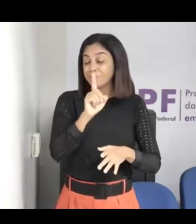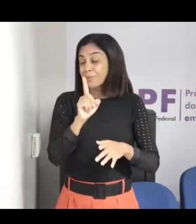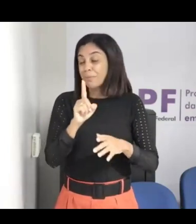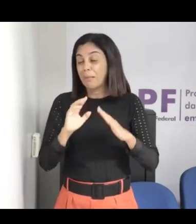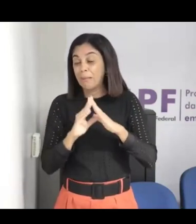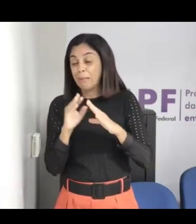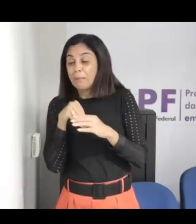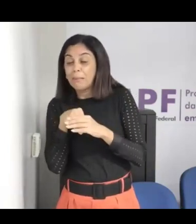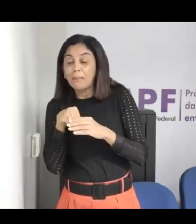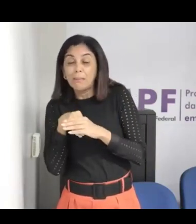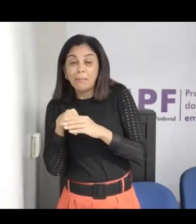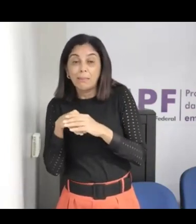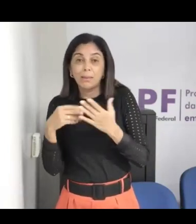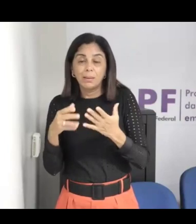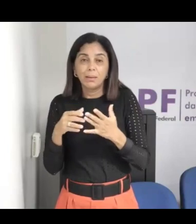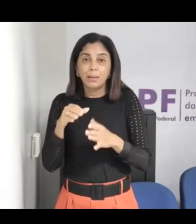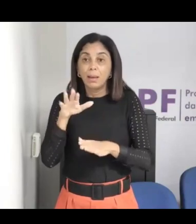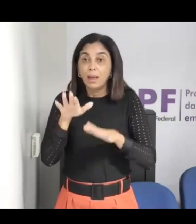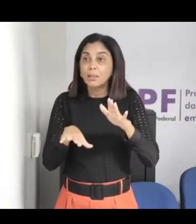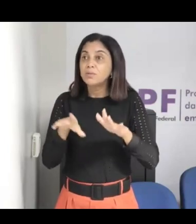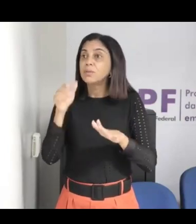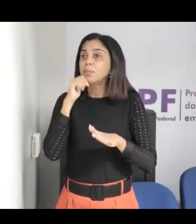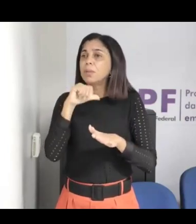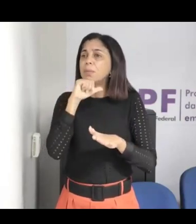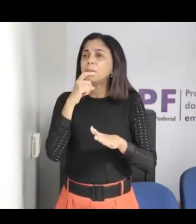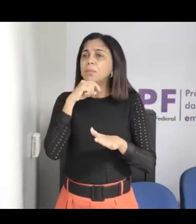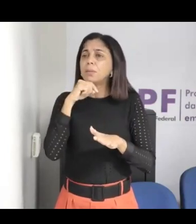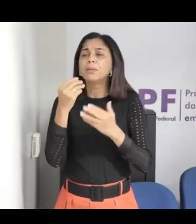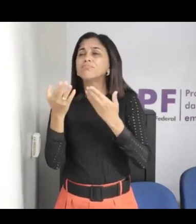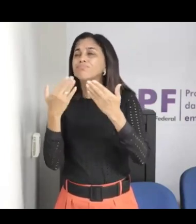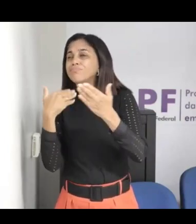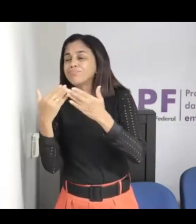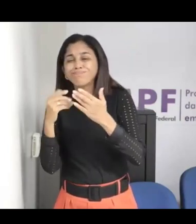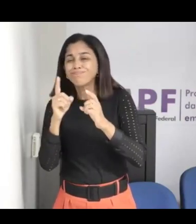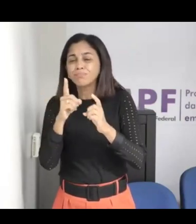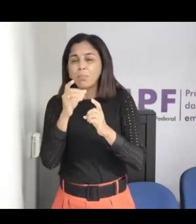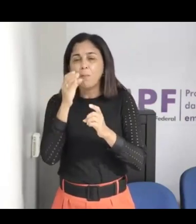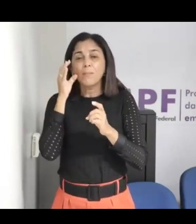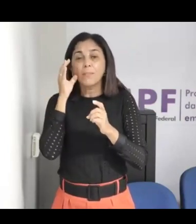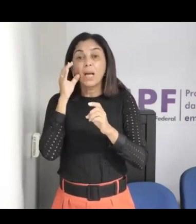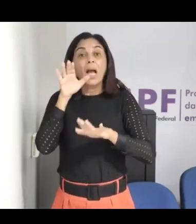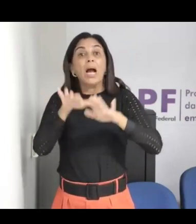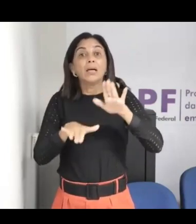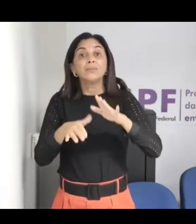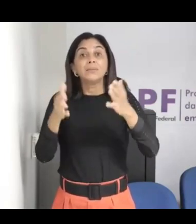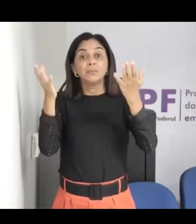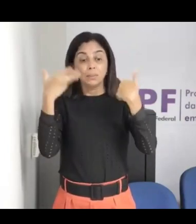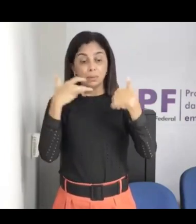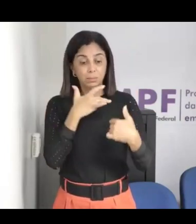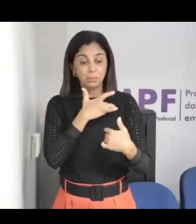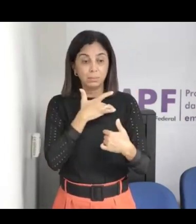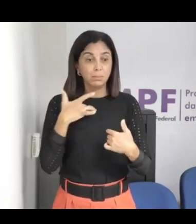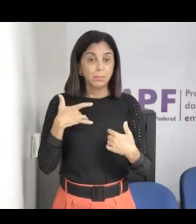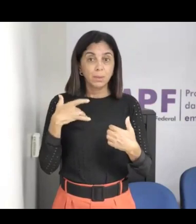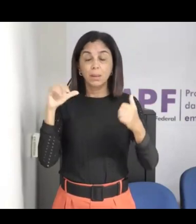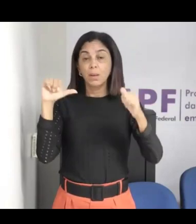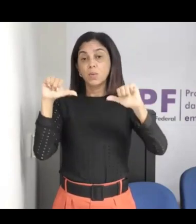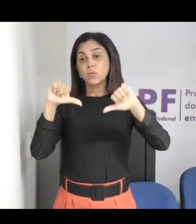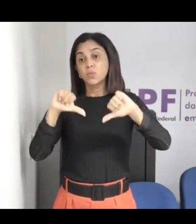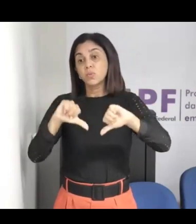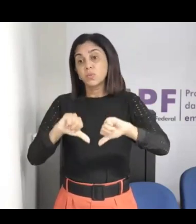ela não quer conversar mais com o pai e com a mãe, pode começar a adoecer, né, a criança pode começar a enfraquecer,